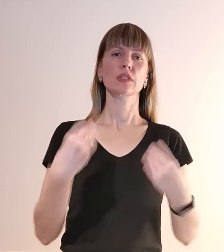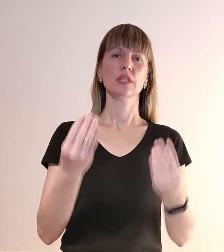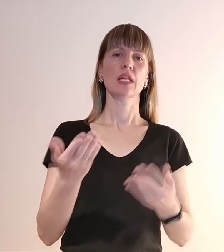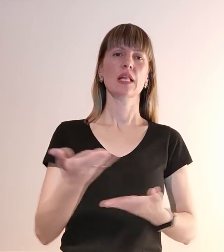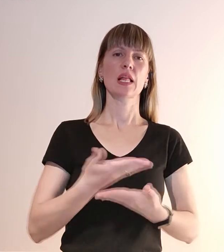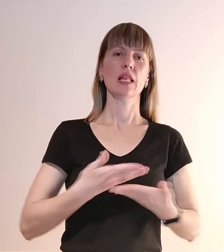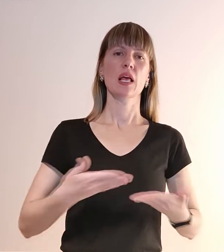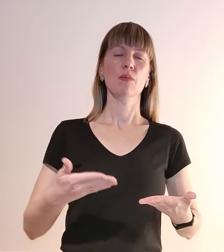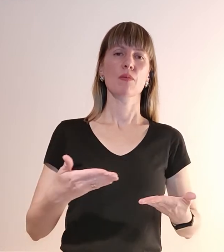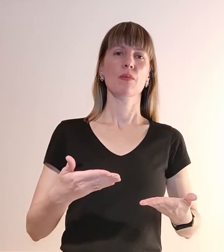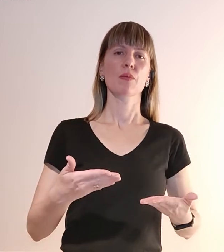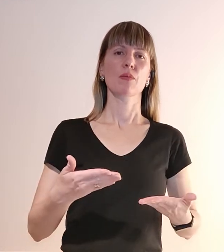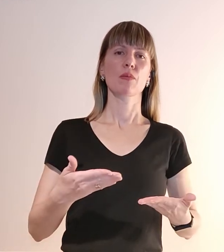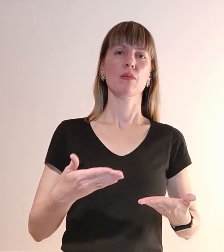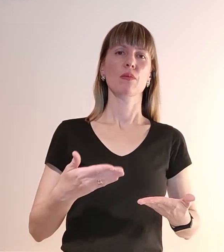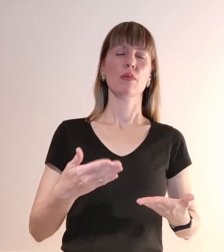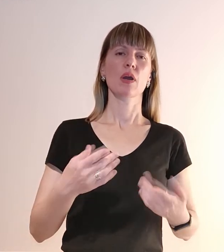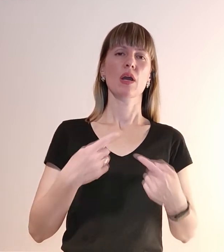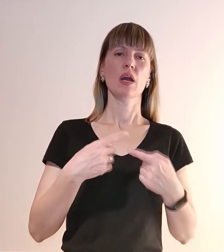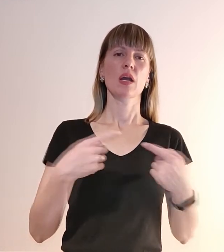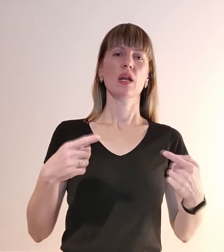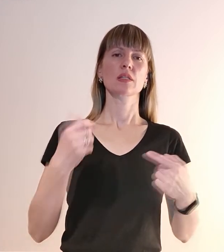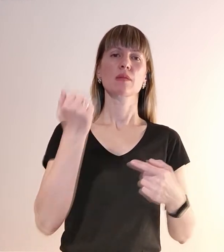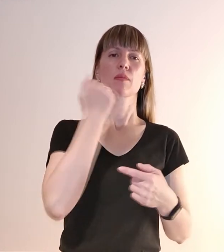фурнітуру, тканину,